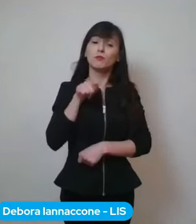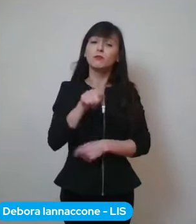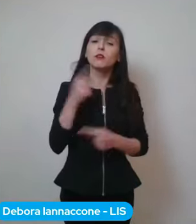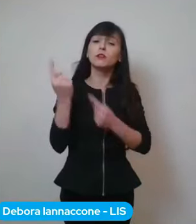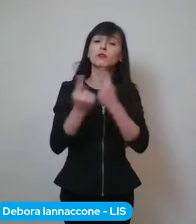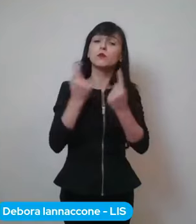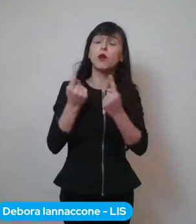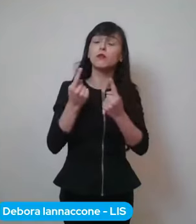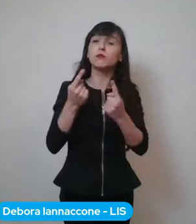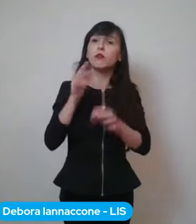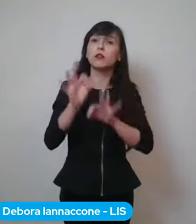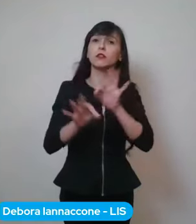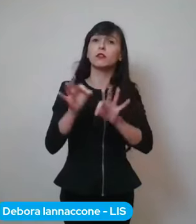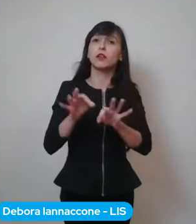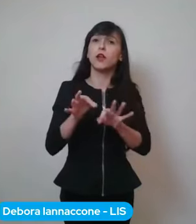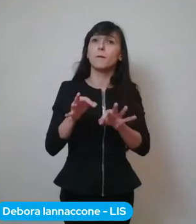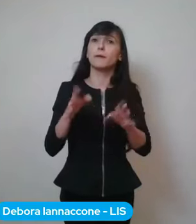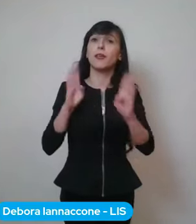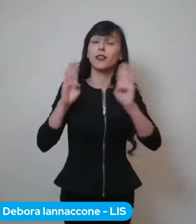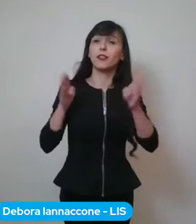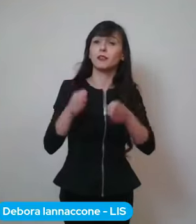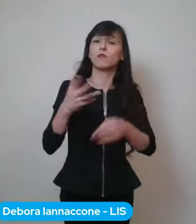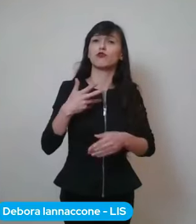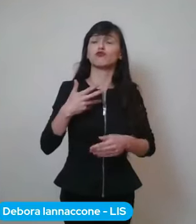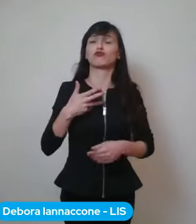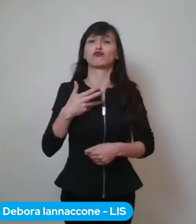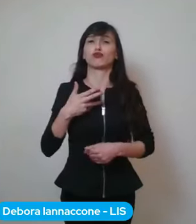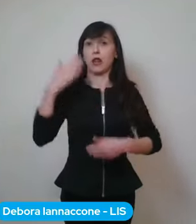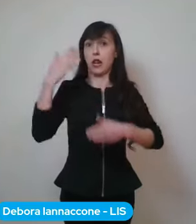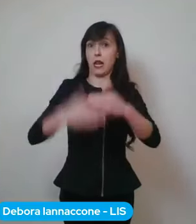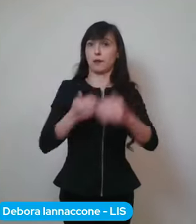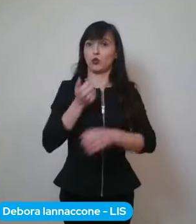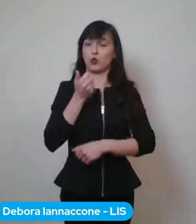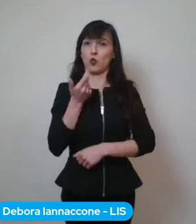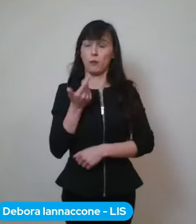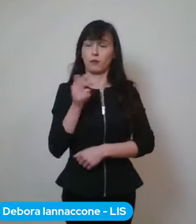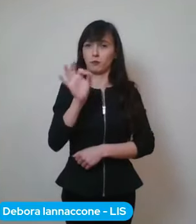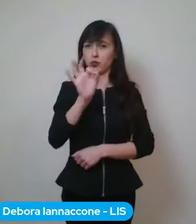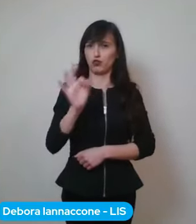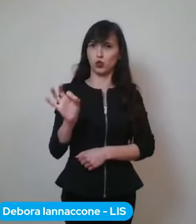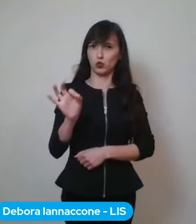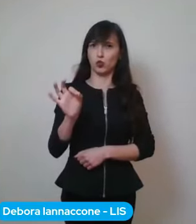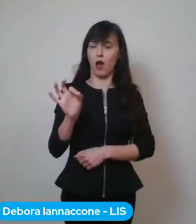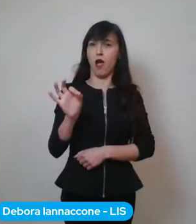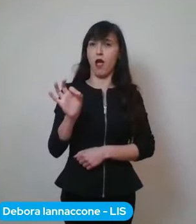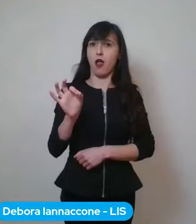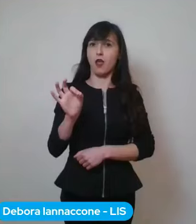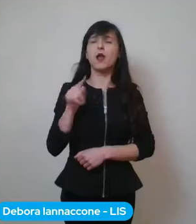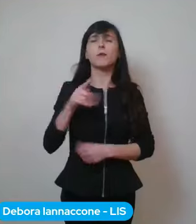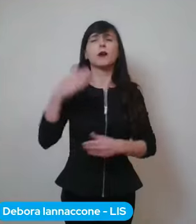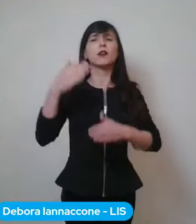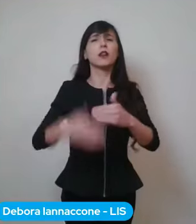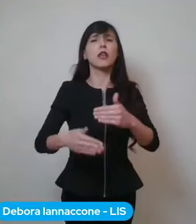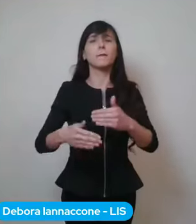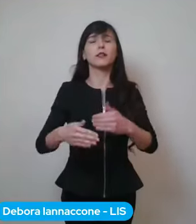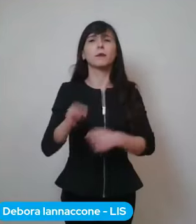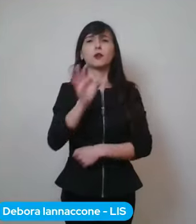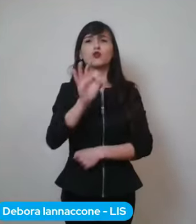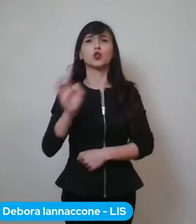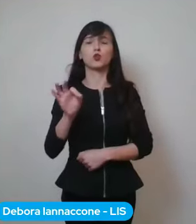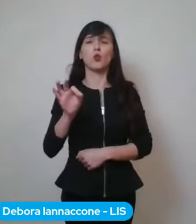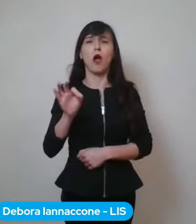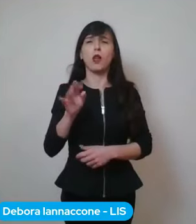in termini di percentuale di saturazione, siamo intorno al 28% come